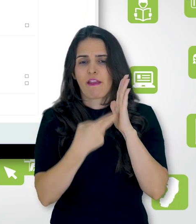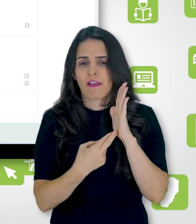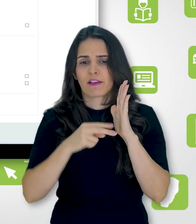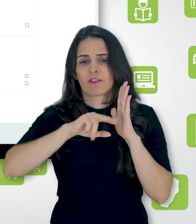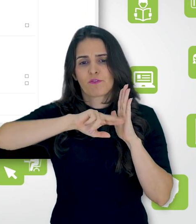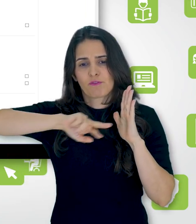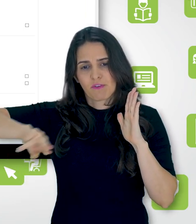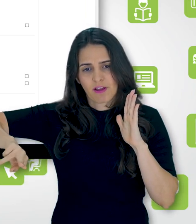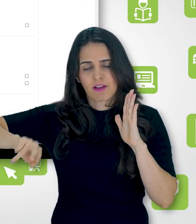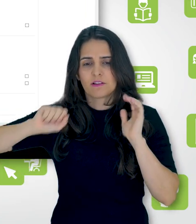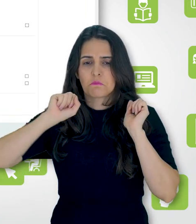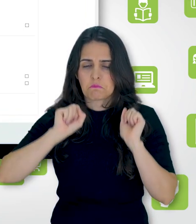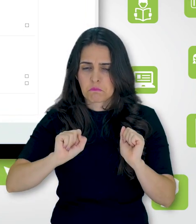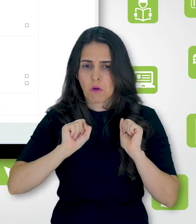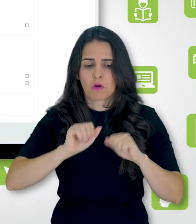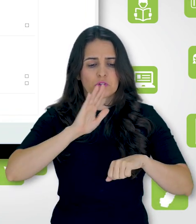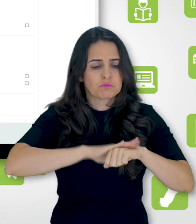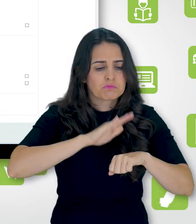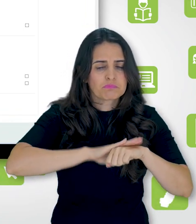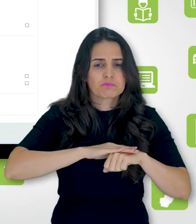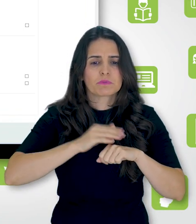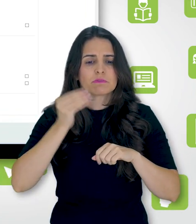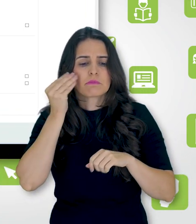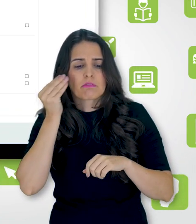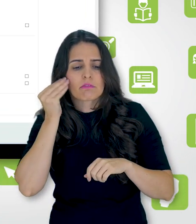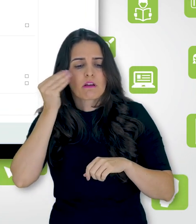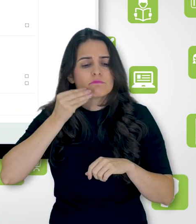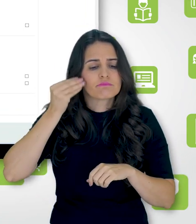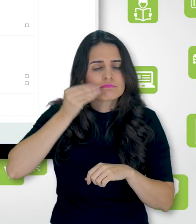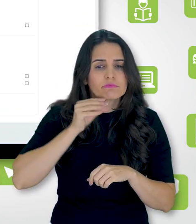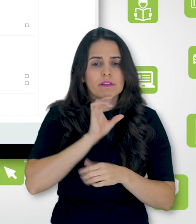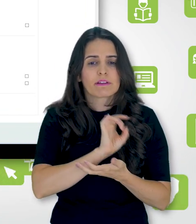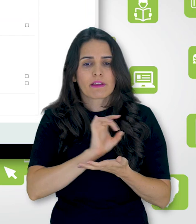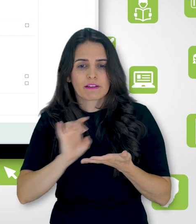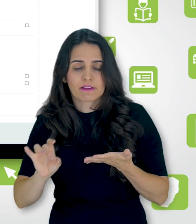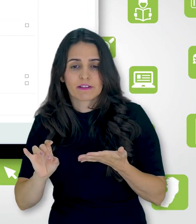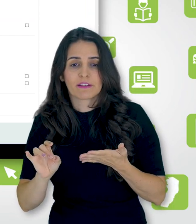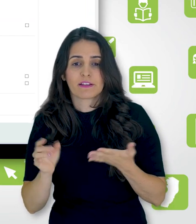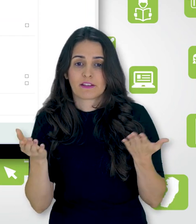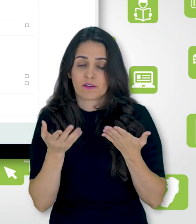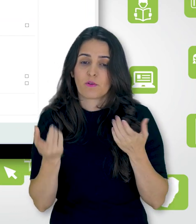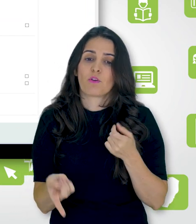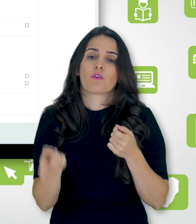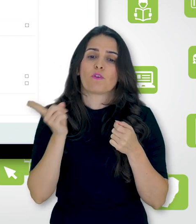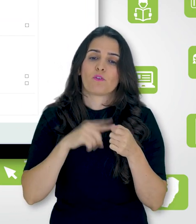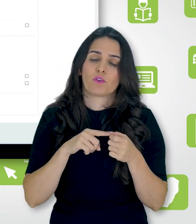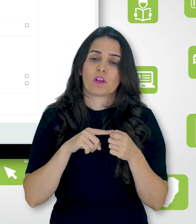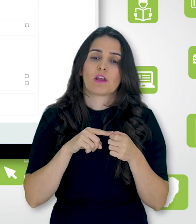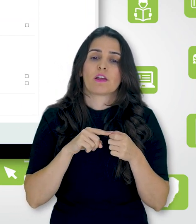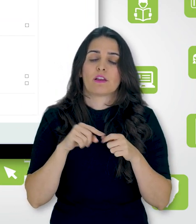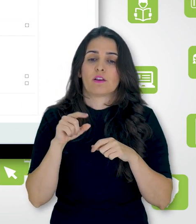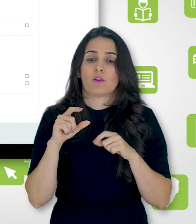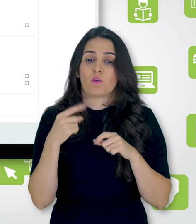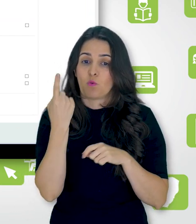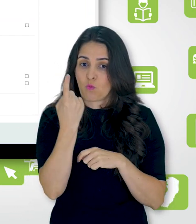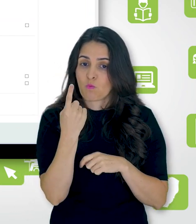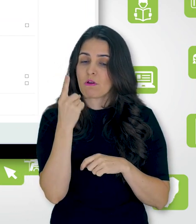pode explorar cada uma delas. Mas vamos retornar aqui a uma opção que pode ser bem interessante